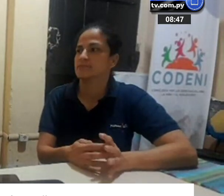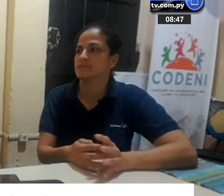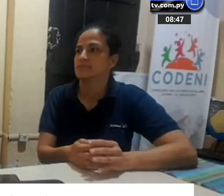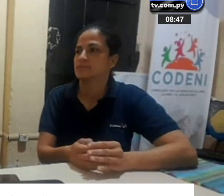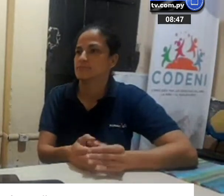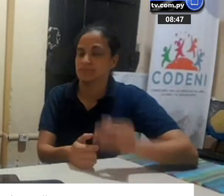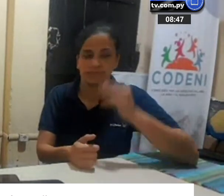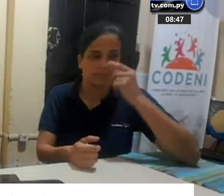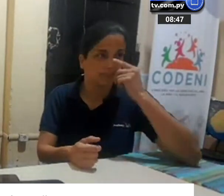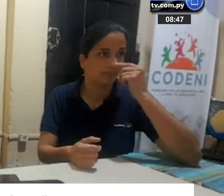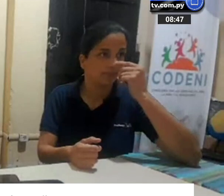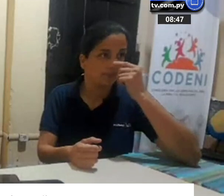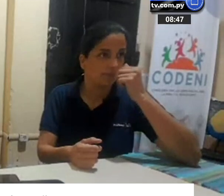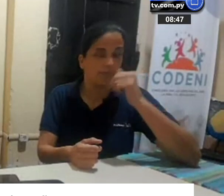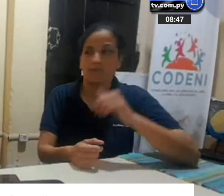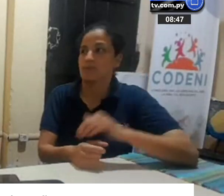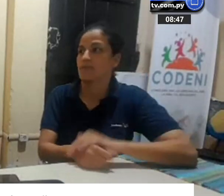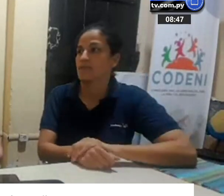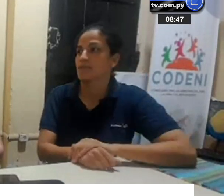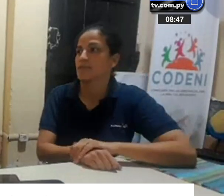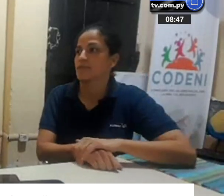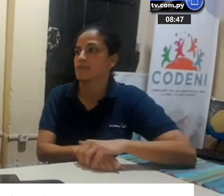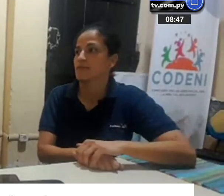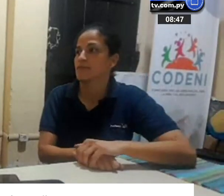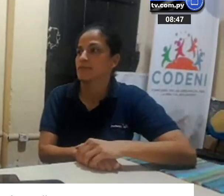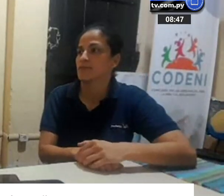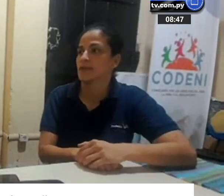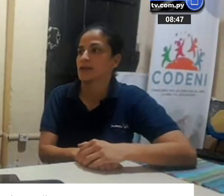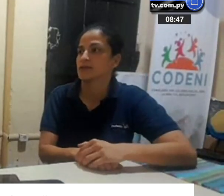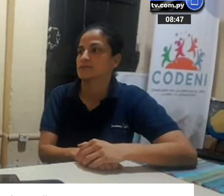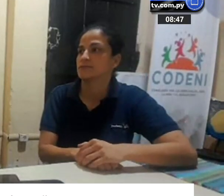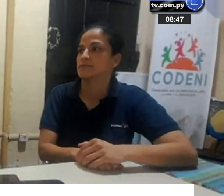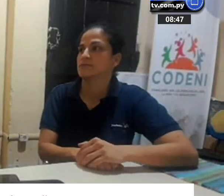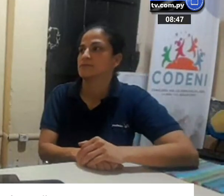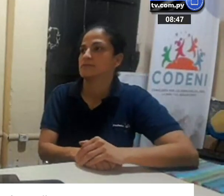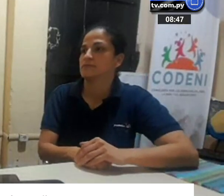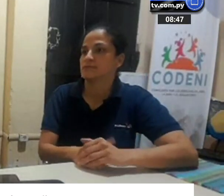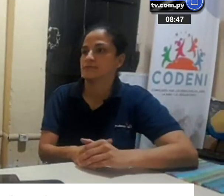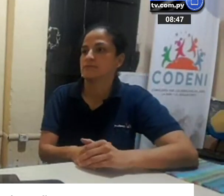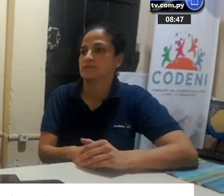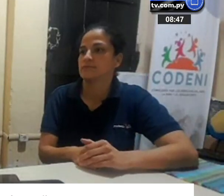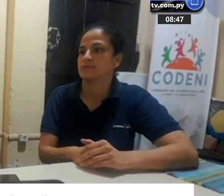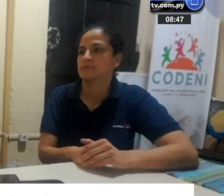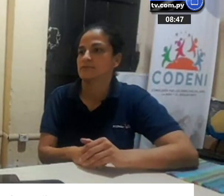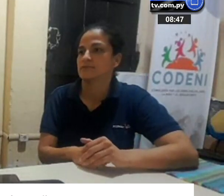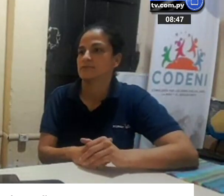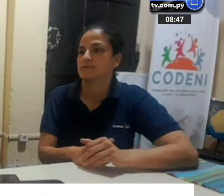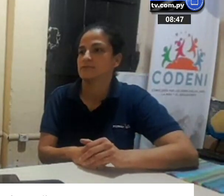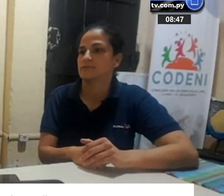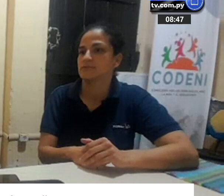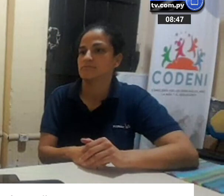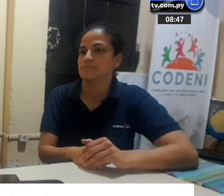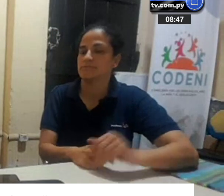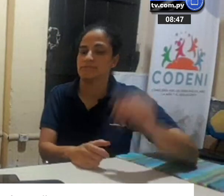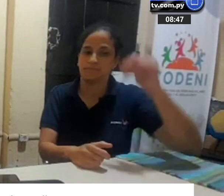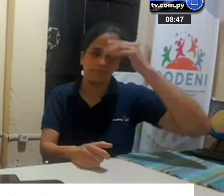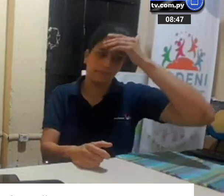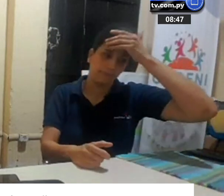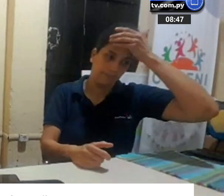aproximadamente después de la Semana Santa ya estaríamos publicando, como dijo el presidente de la asociación,